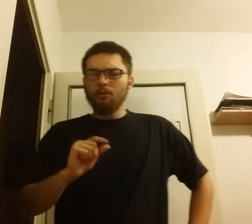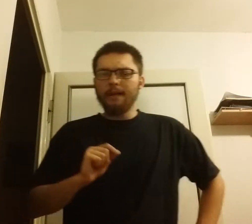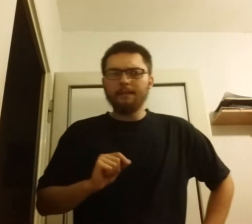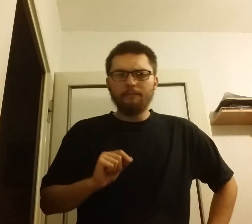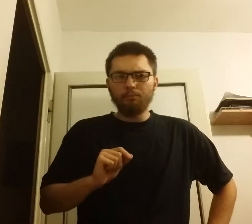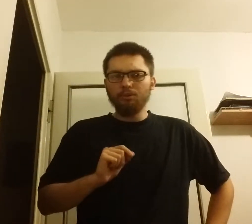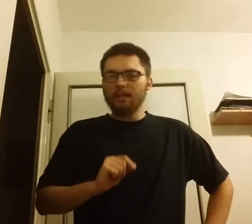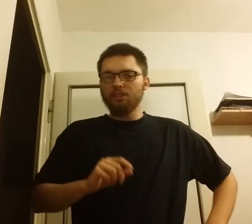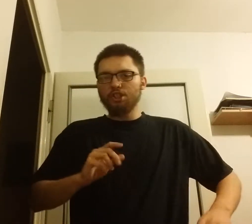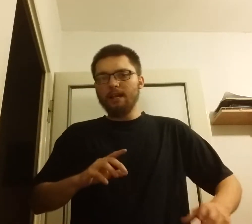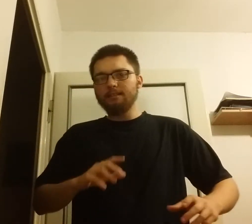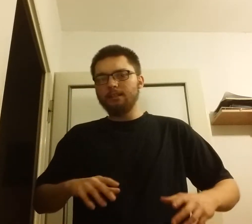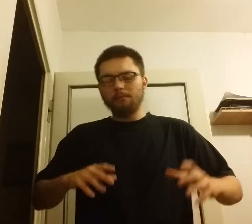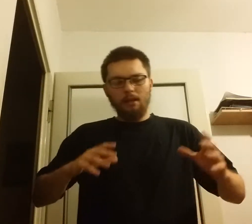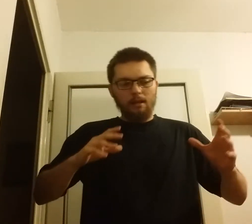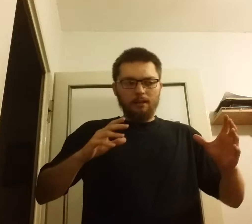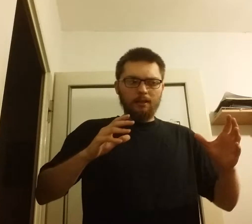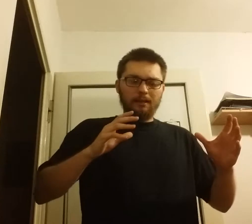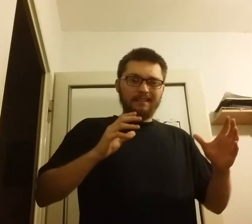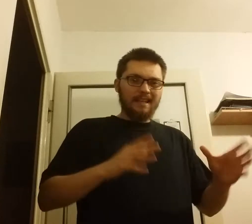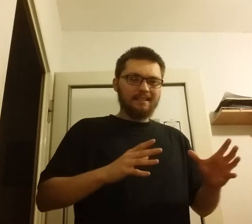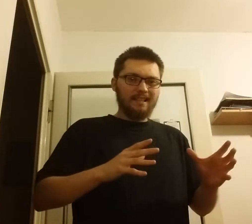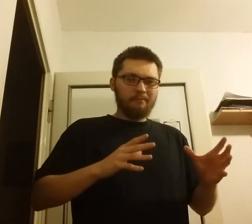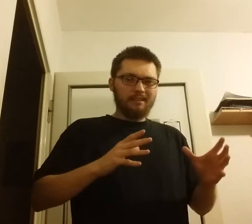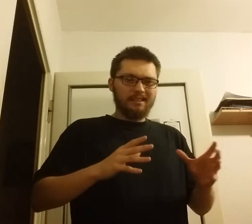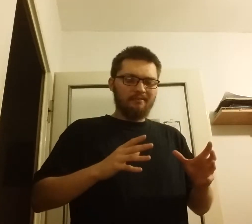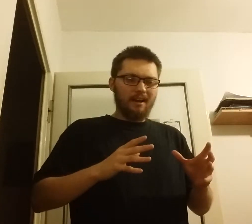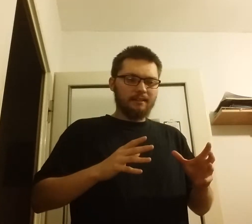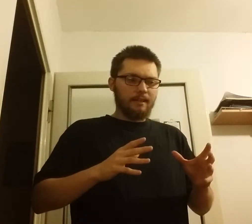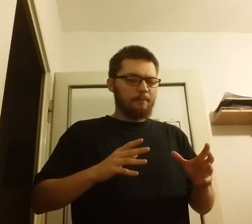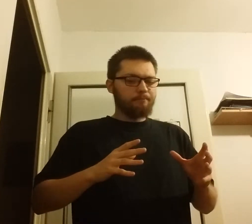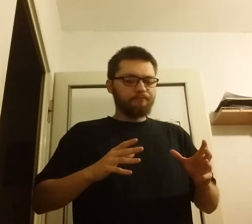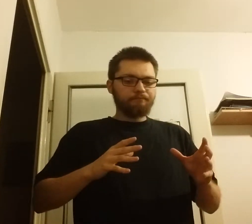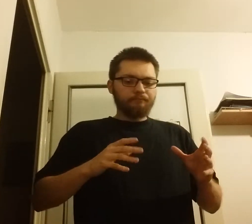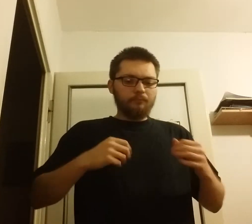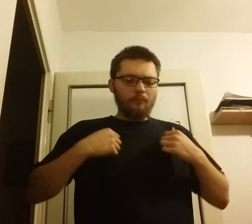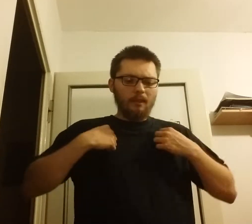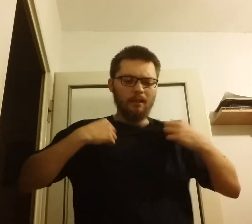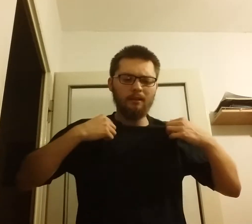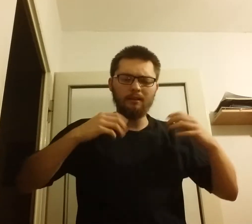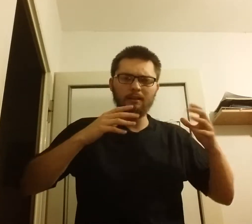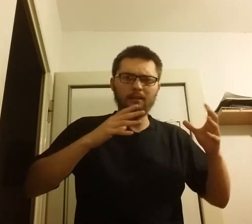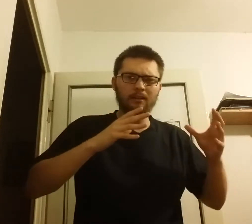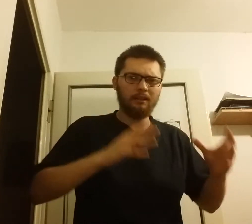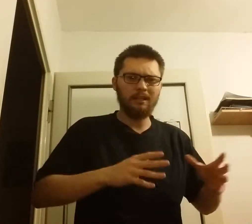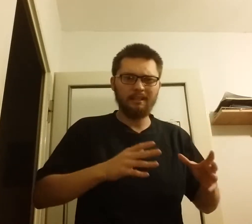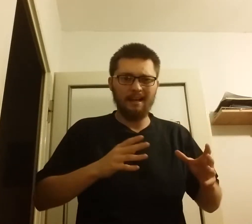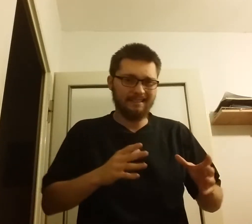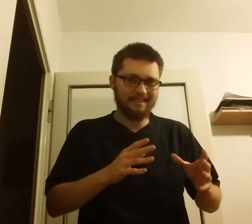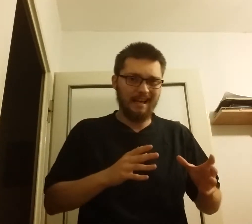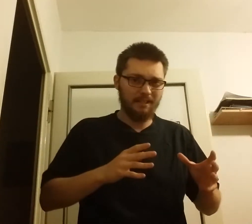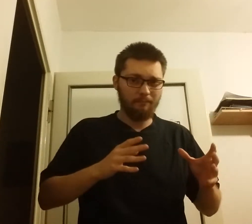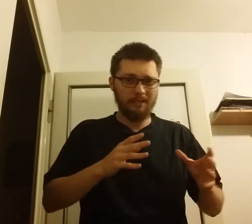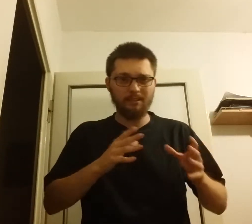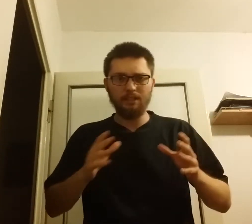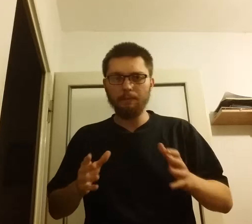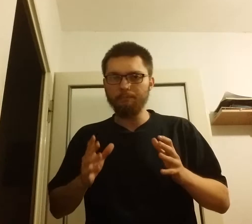konkretnie w punkcie 13, jest tam zawarte kilka zdań, między innymi